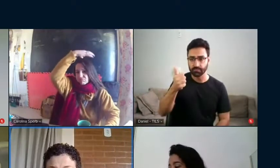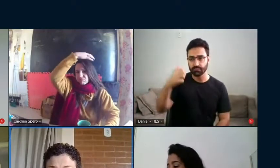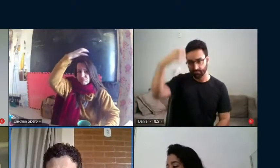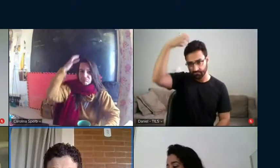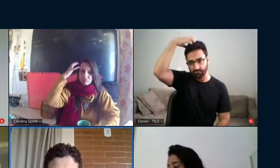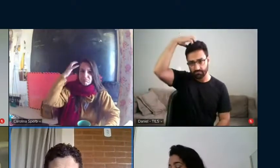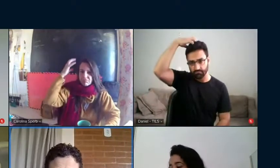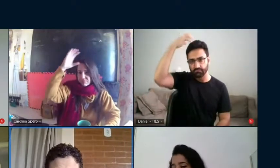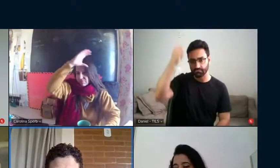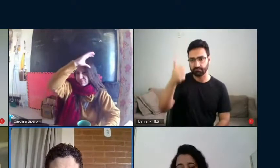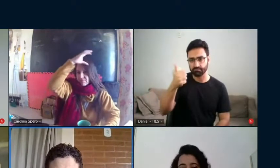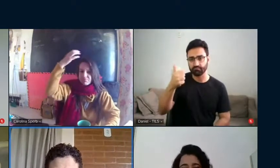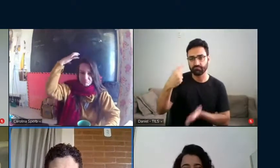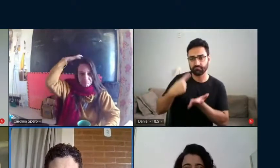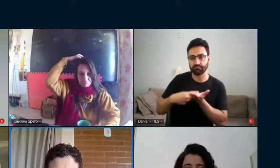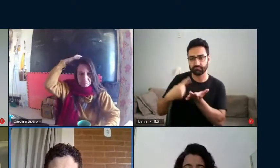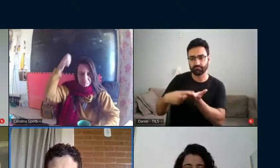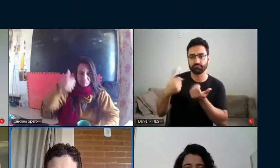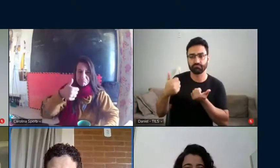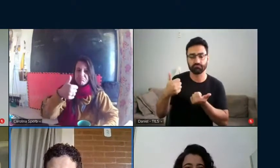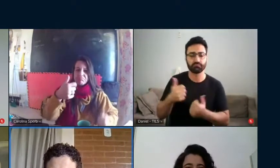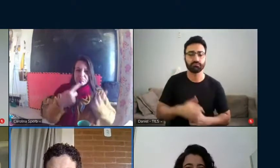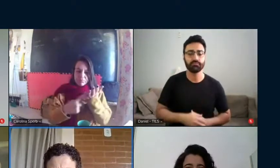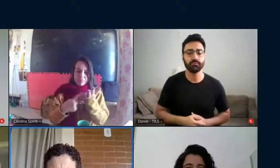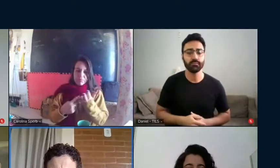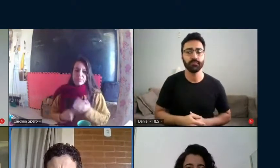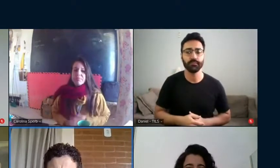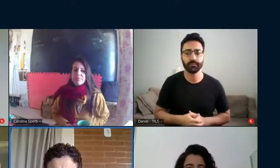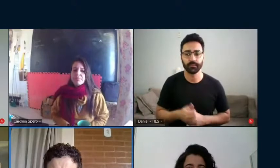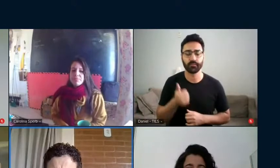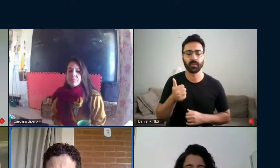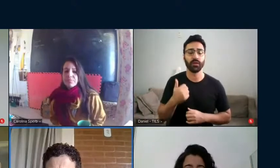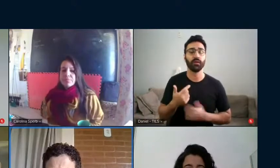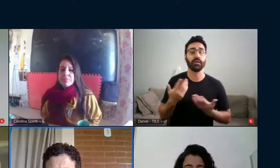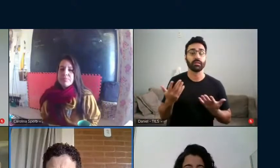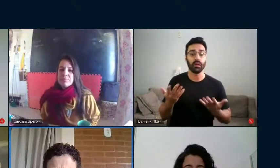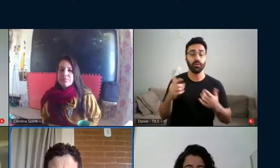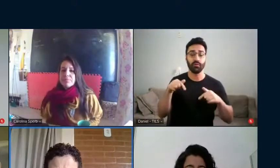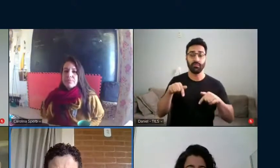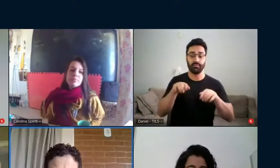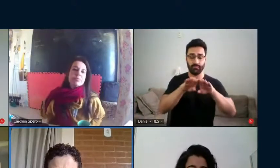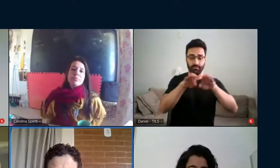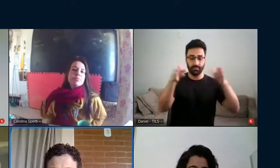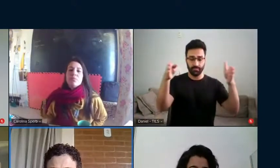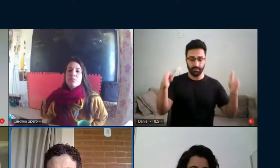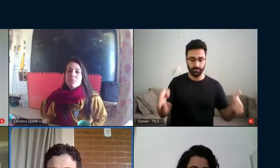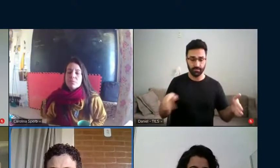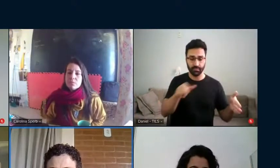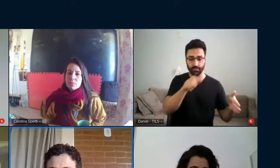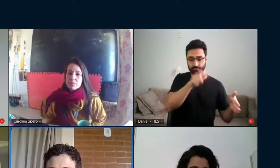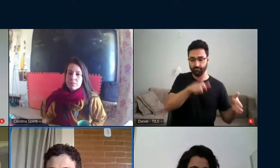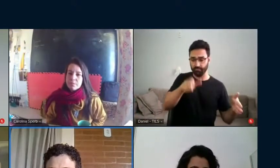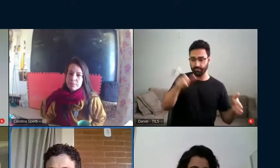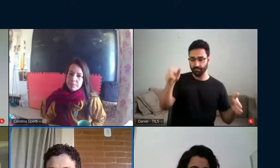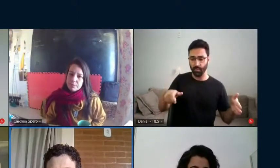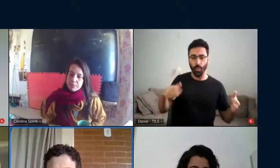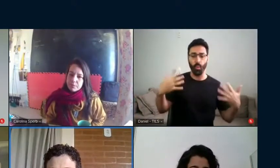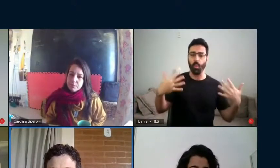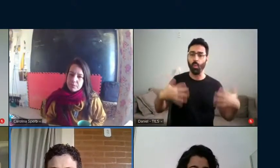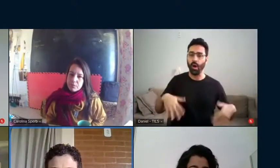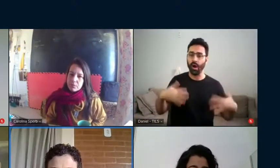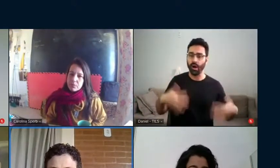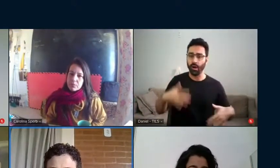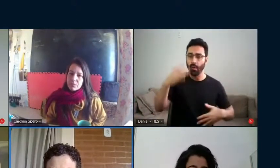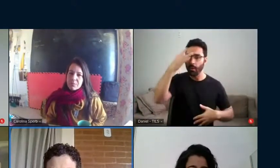pesquisadora, grande estudiosa na área. Então é uma banca de extrema confiança, no sentido que são pessoas,